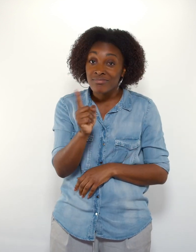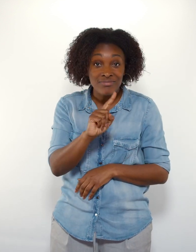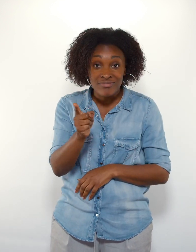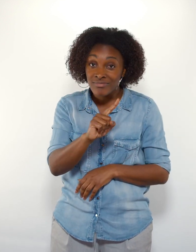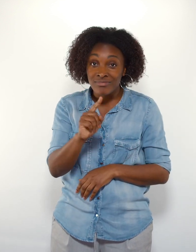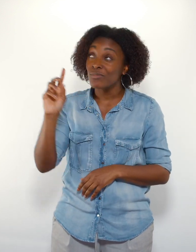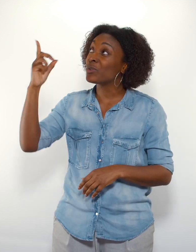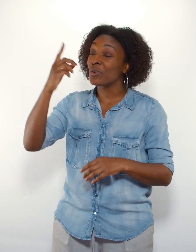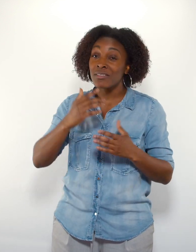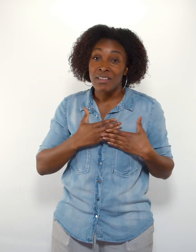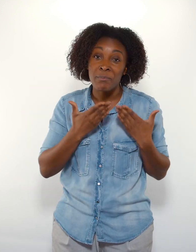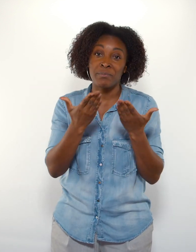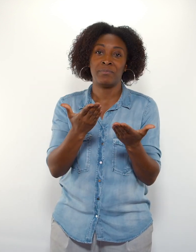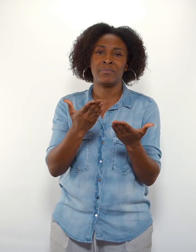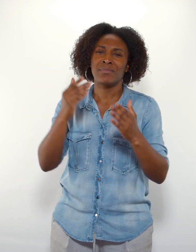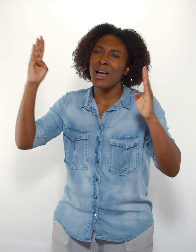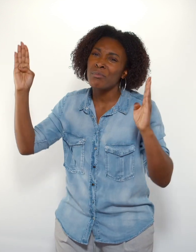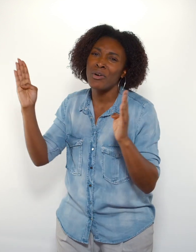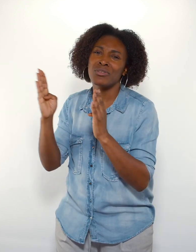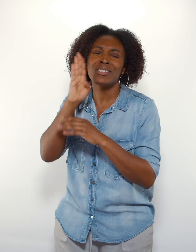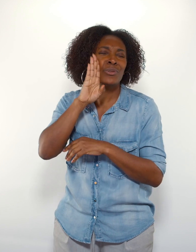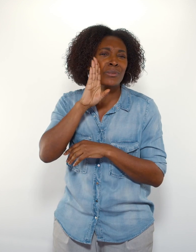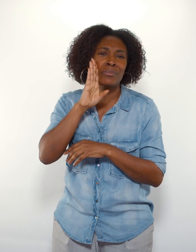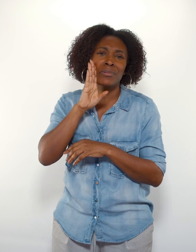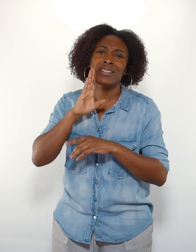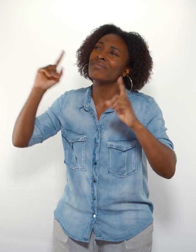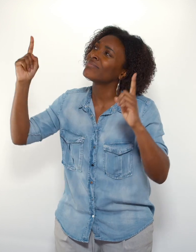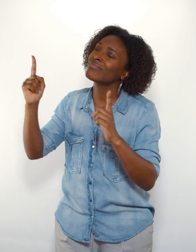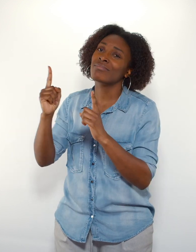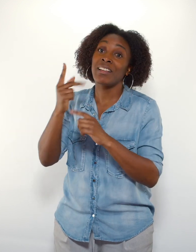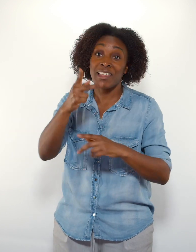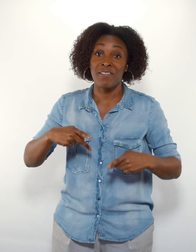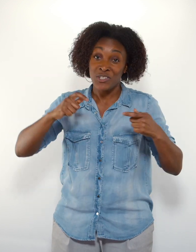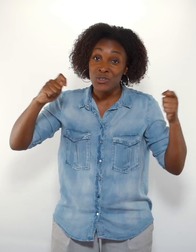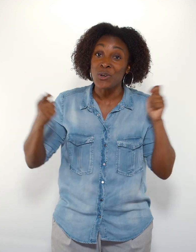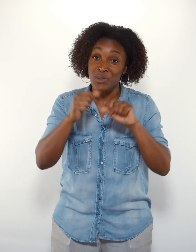Dieu t'aime. Alors approche-toi de lui s'il te plaît, parce que ta vie peut changer avec Jésus.